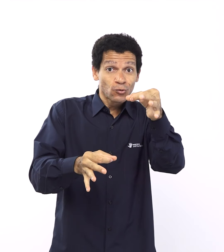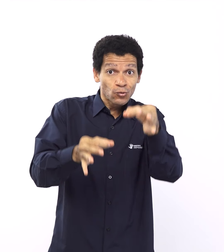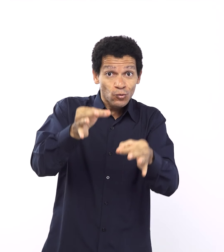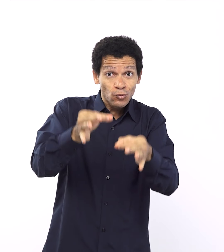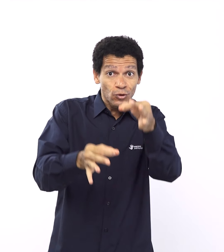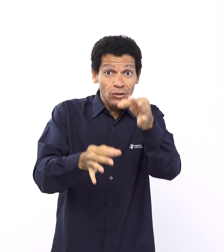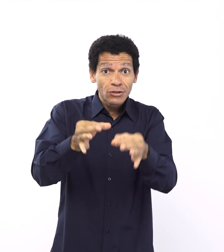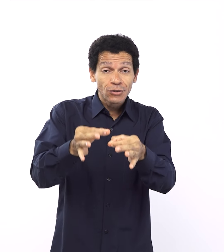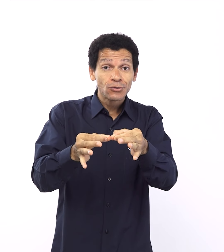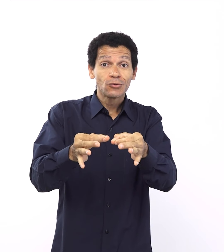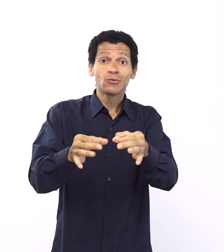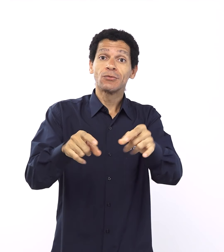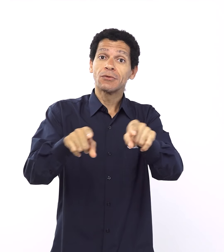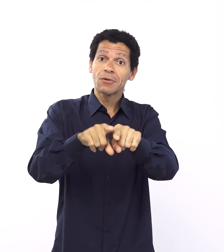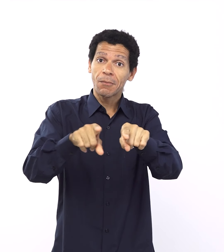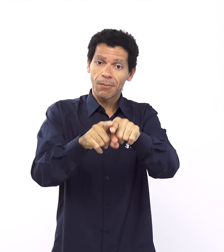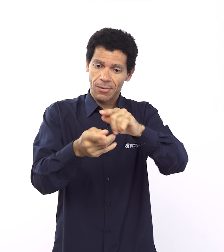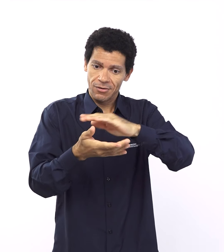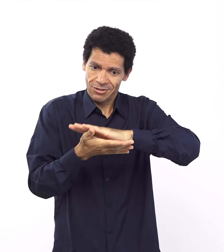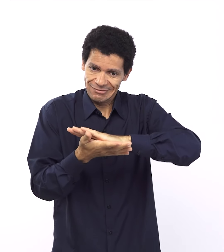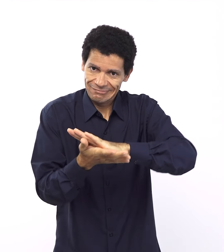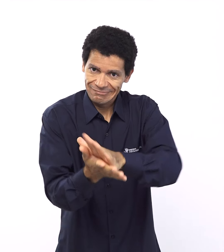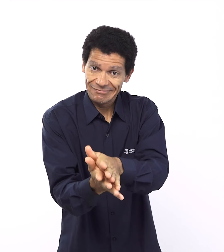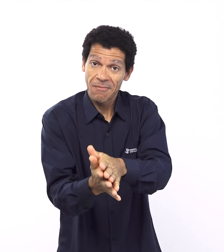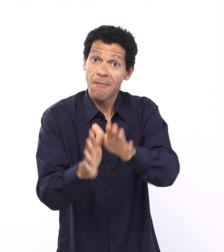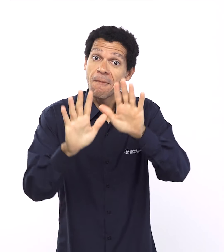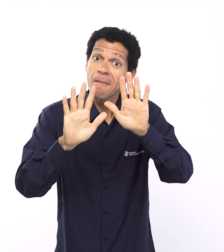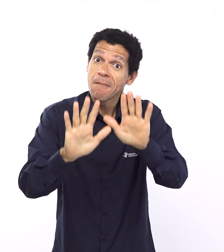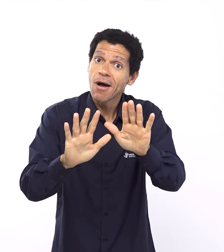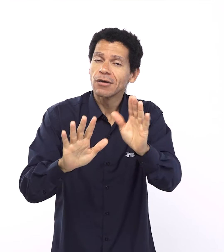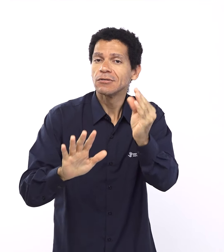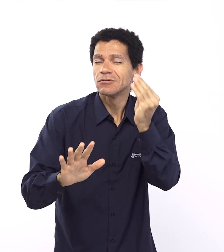Deus dando essa oportunidade para Noé e sua família e para o mundo, né?